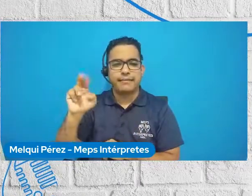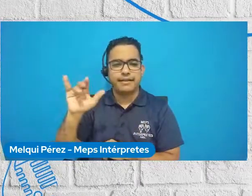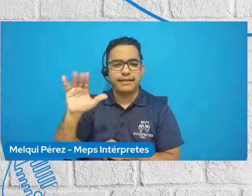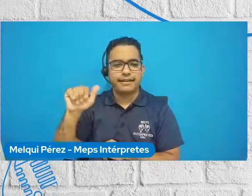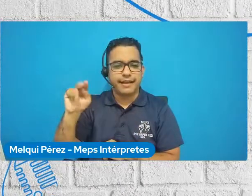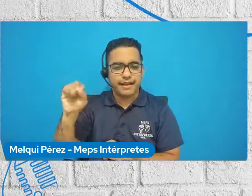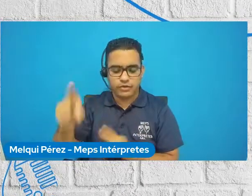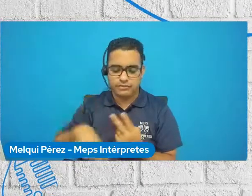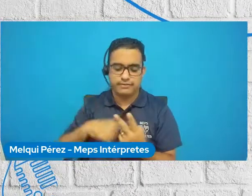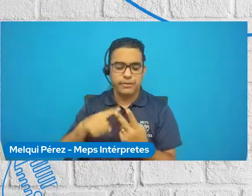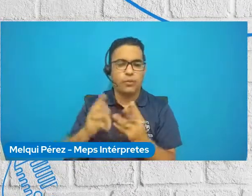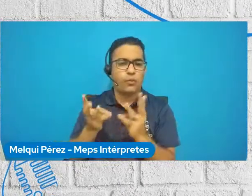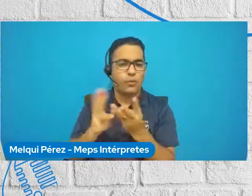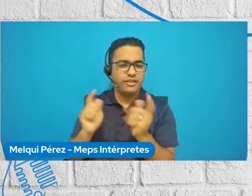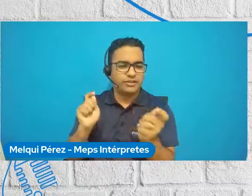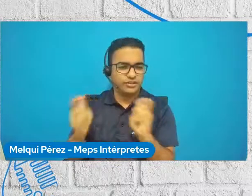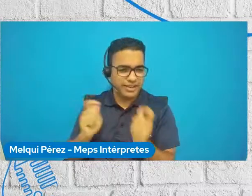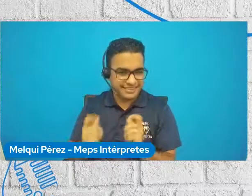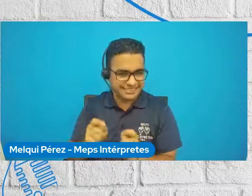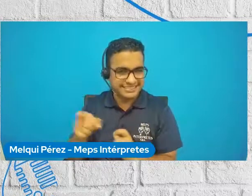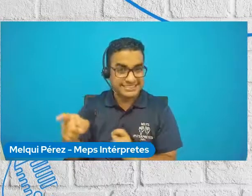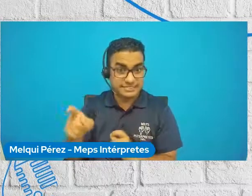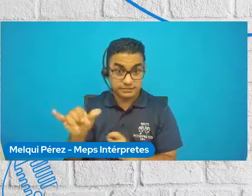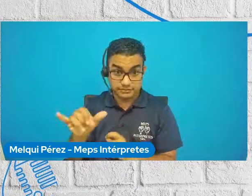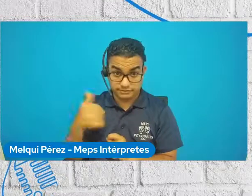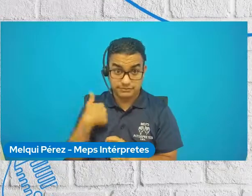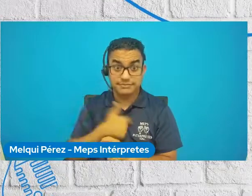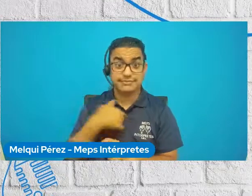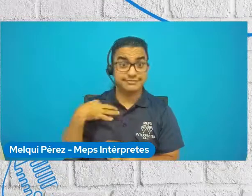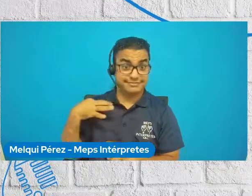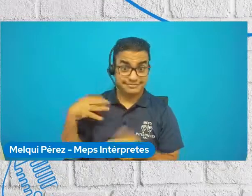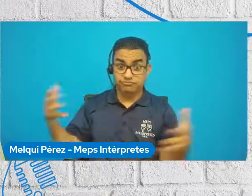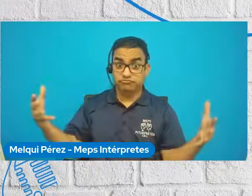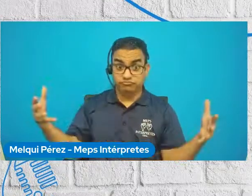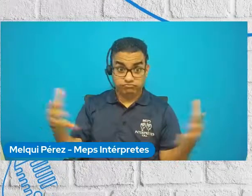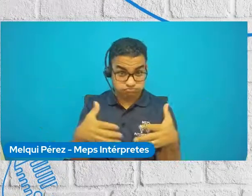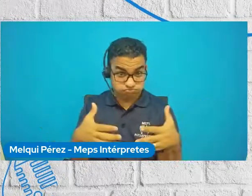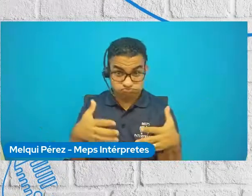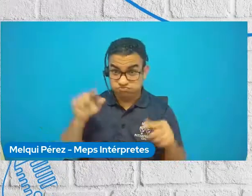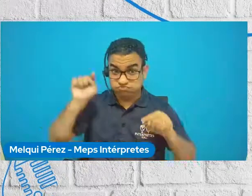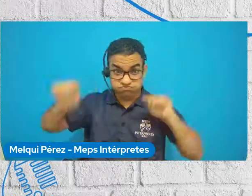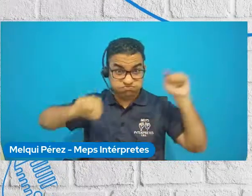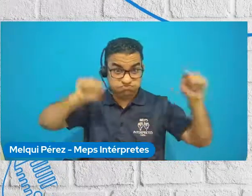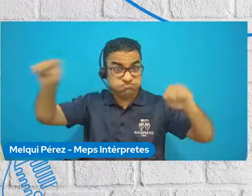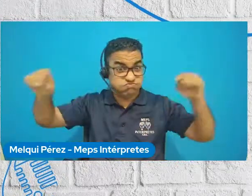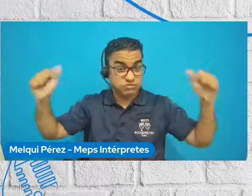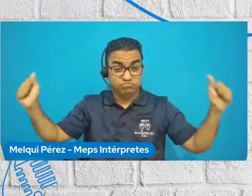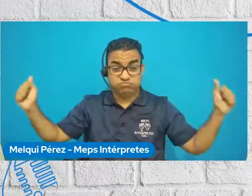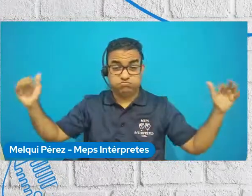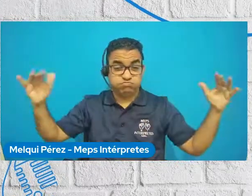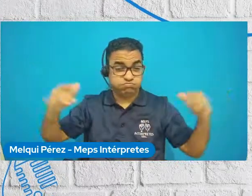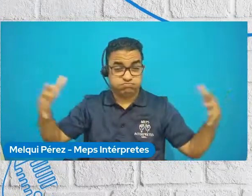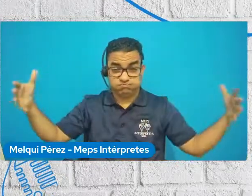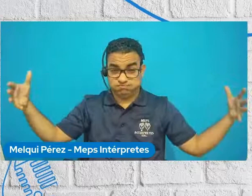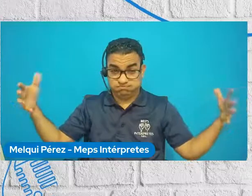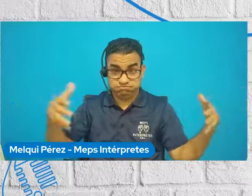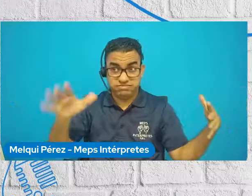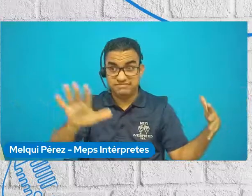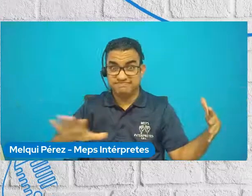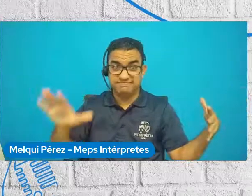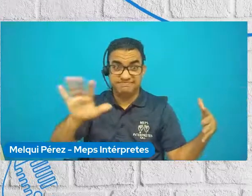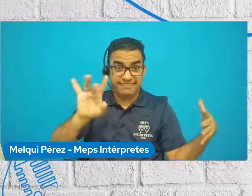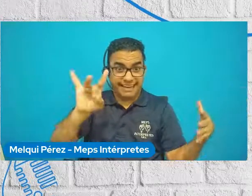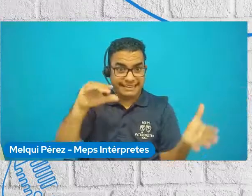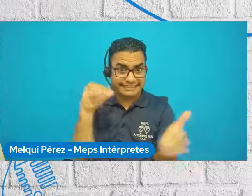Climático, la COP25, fue también una movilización de voluntarios a gran escala. Se formaron cerca de 8.000 voluntarios